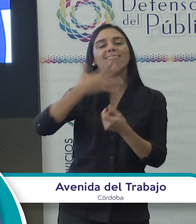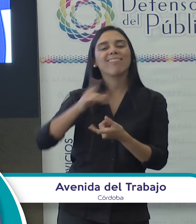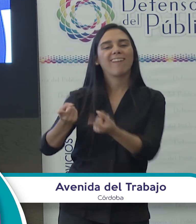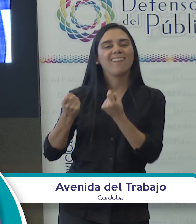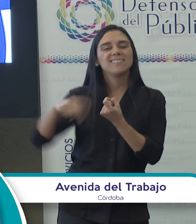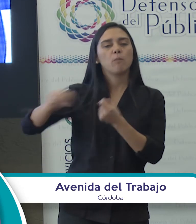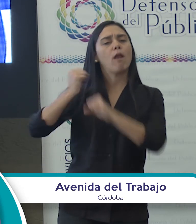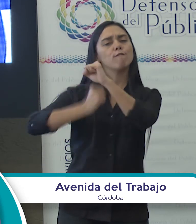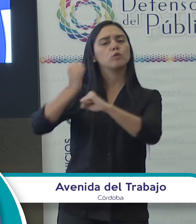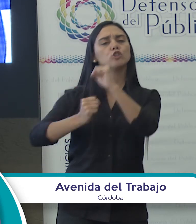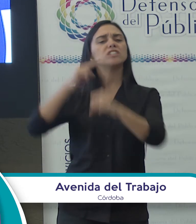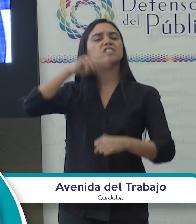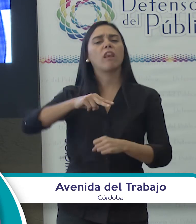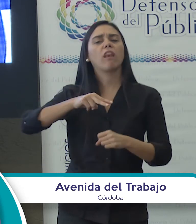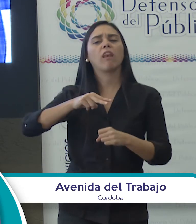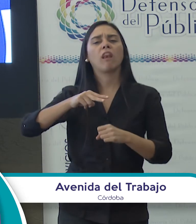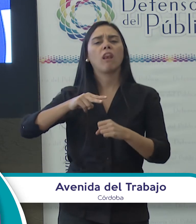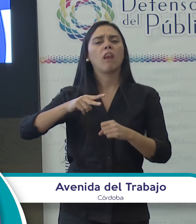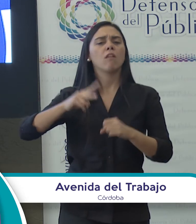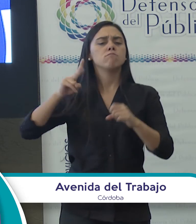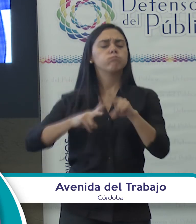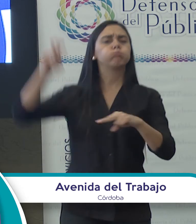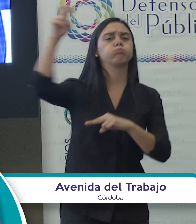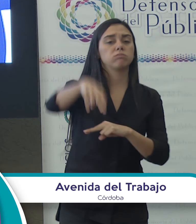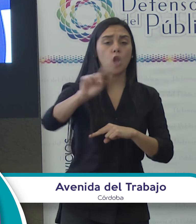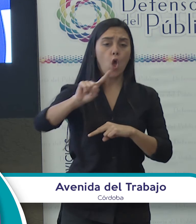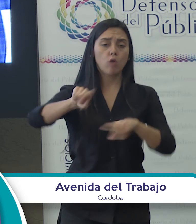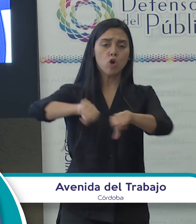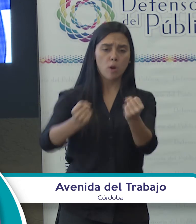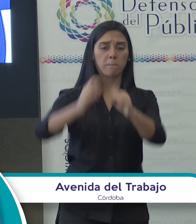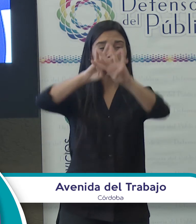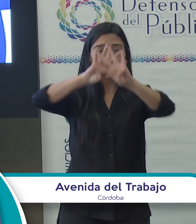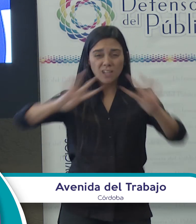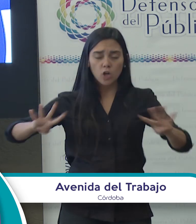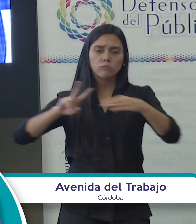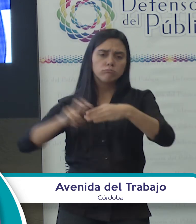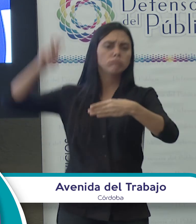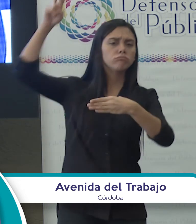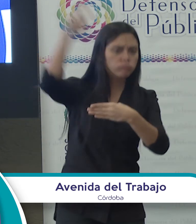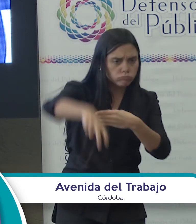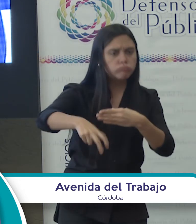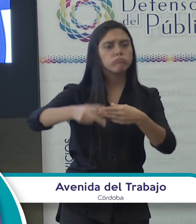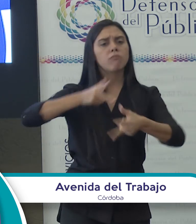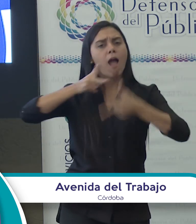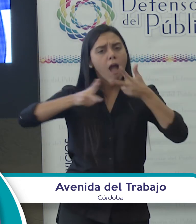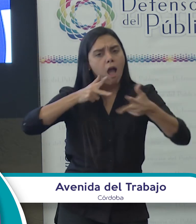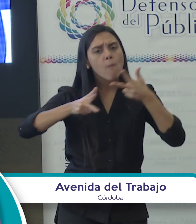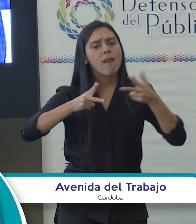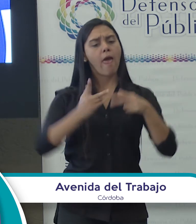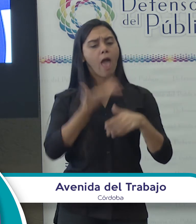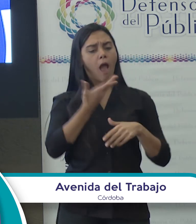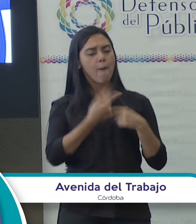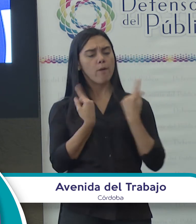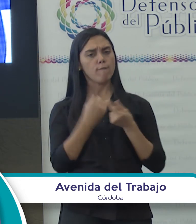funcionando sin ningún sobresalto. Tenemos que romper el cerco y tomar la decisión de hablar, hablarnos y bien fuerte, con